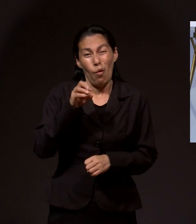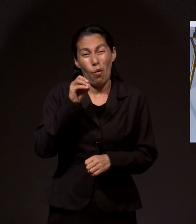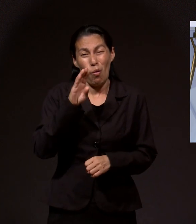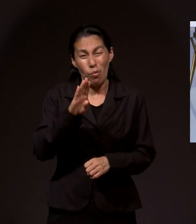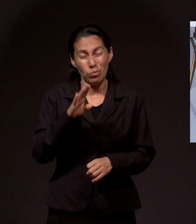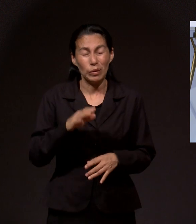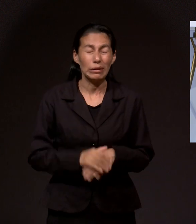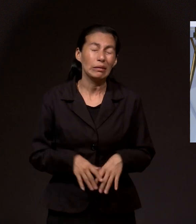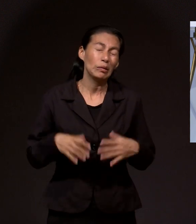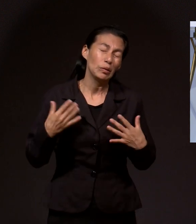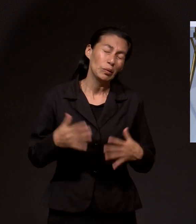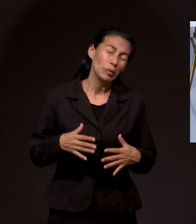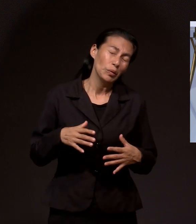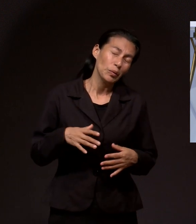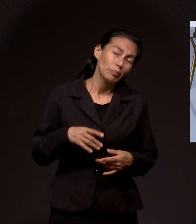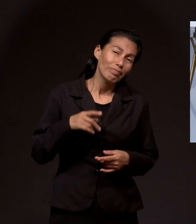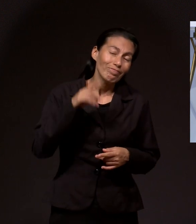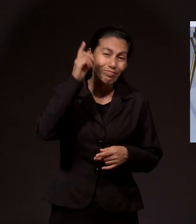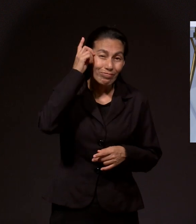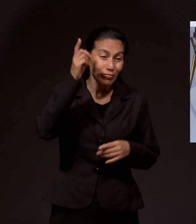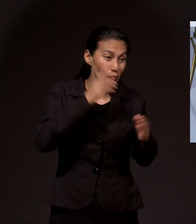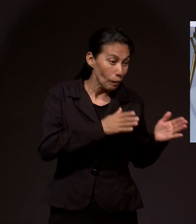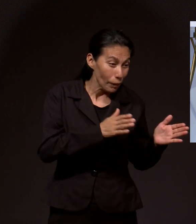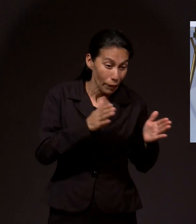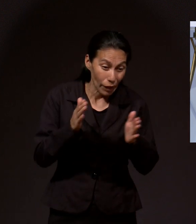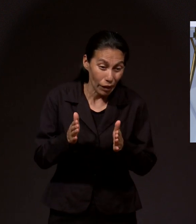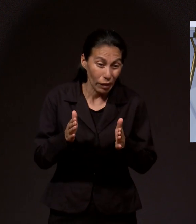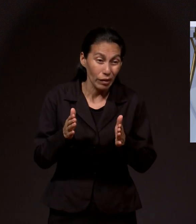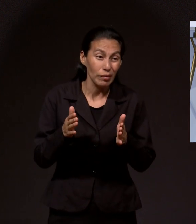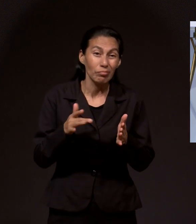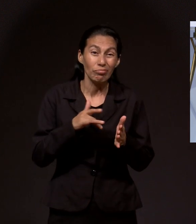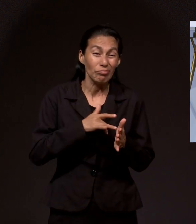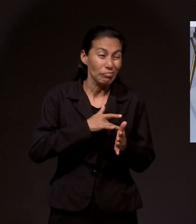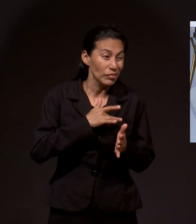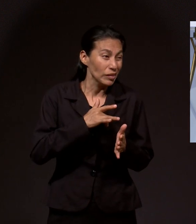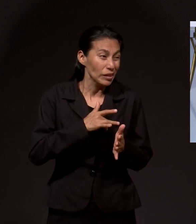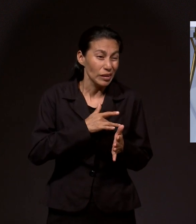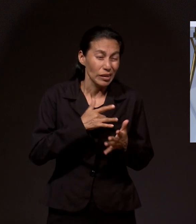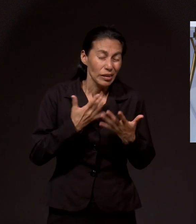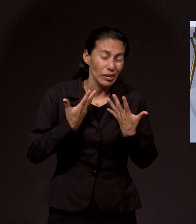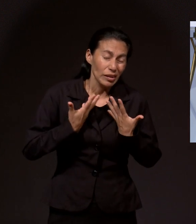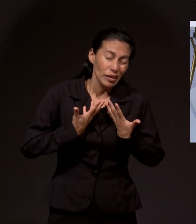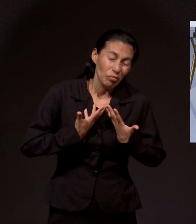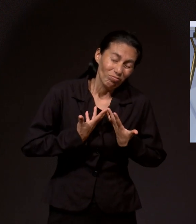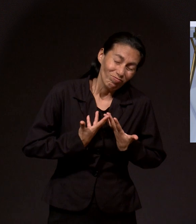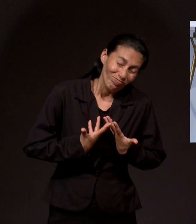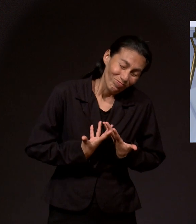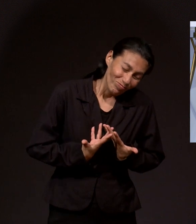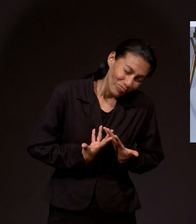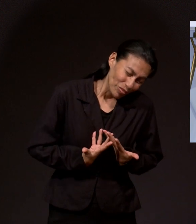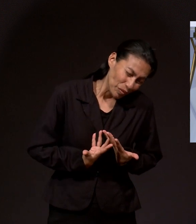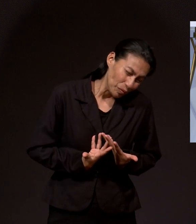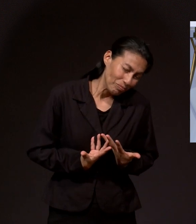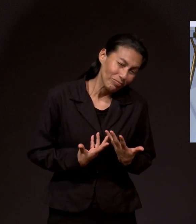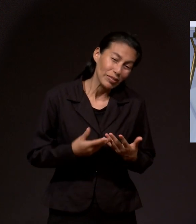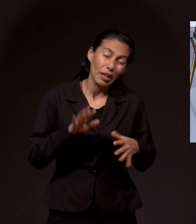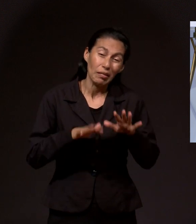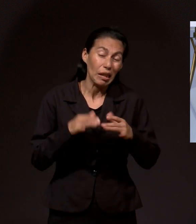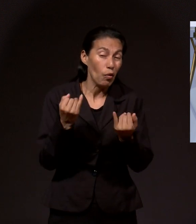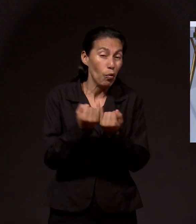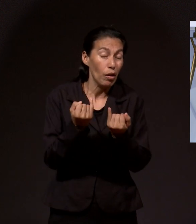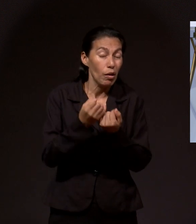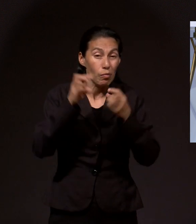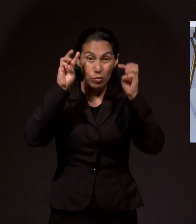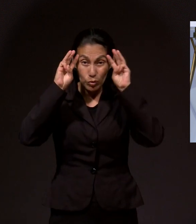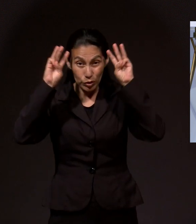nos sentimos realmente amedrentados, como Moisés. A veces,